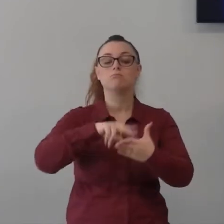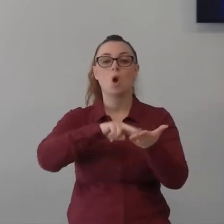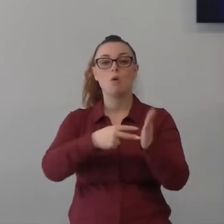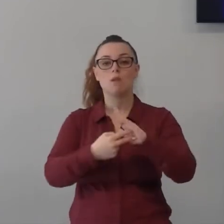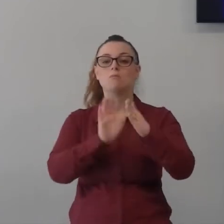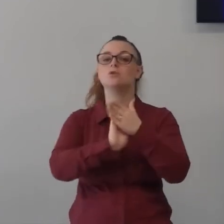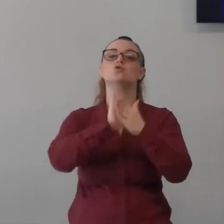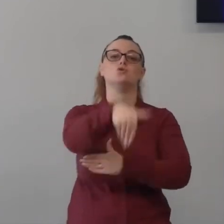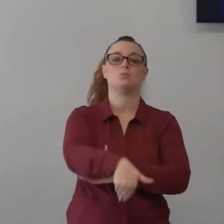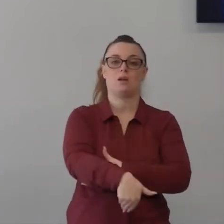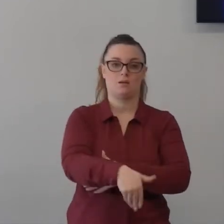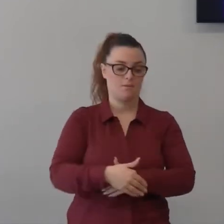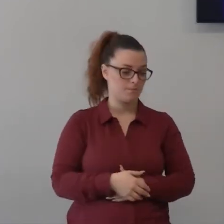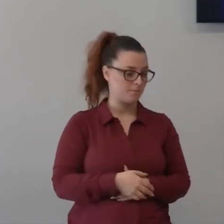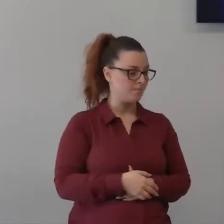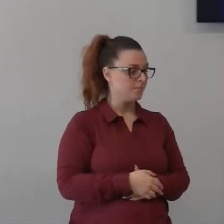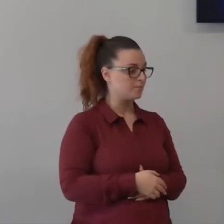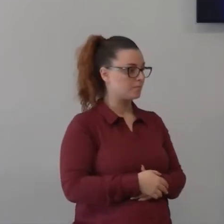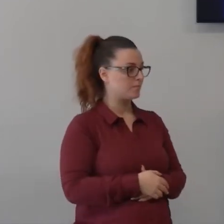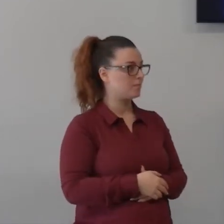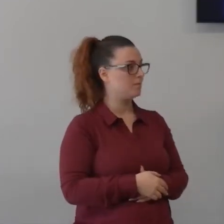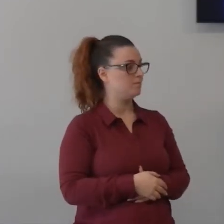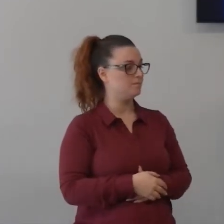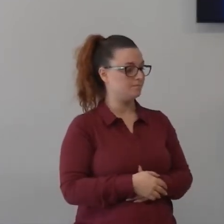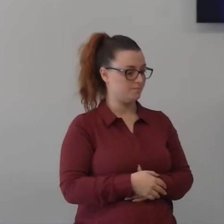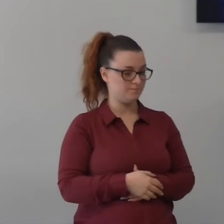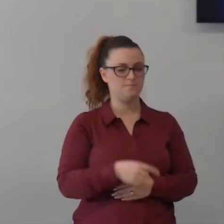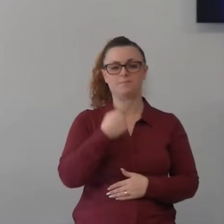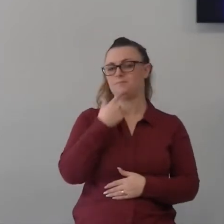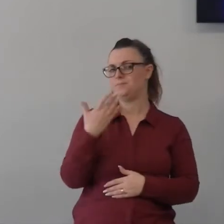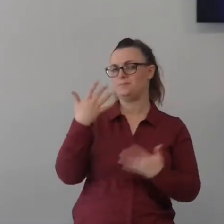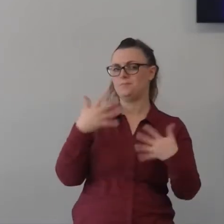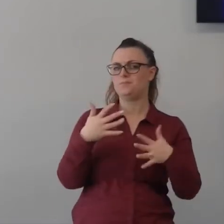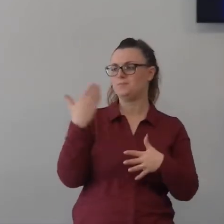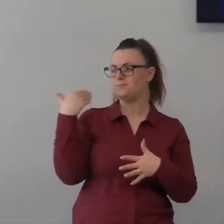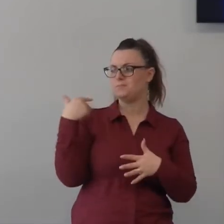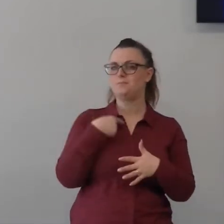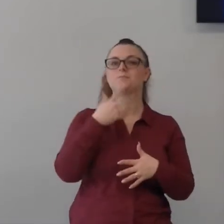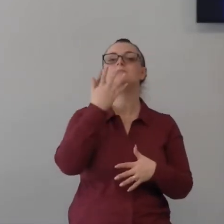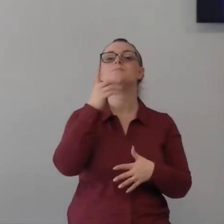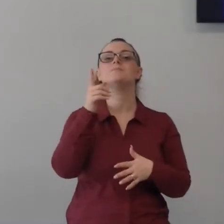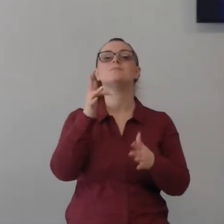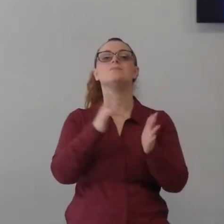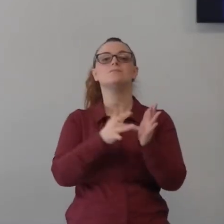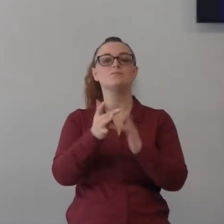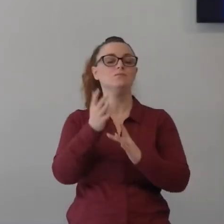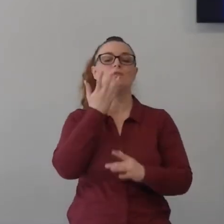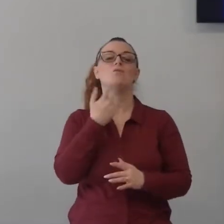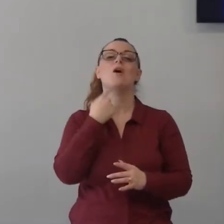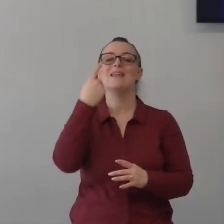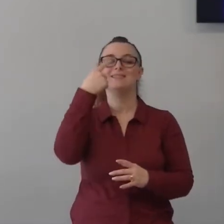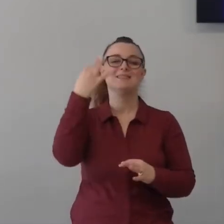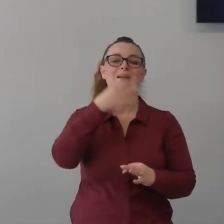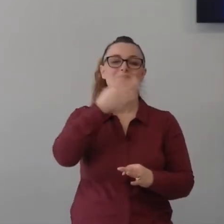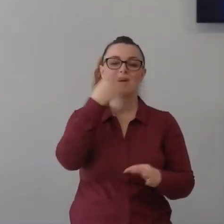abbiamo detto più volte che Dio non fa mai due cose uguali Dio piace la varietà e a Dio piace